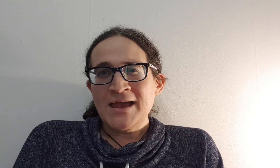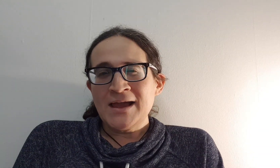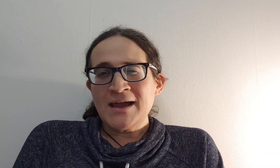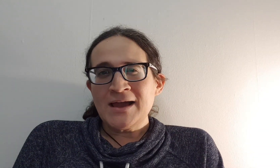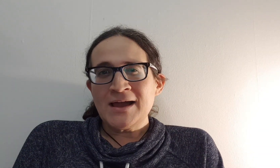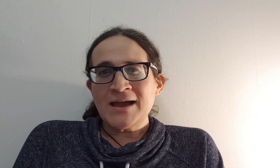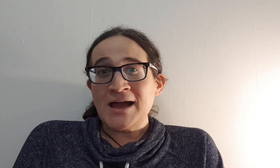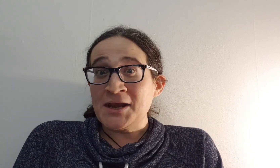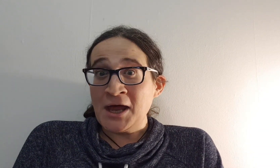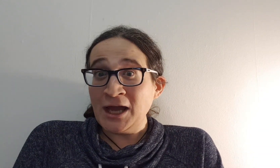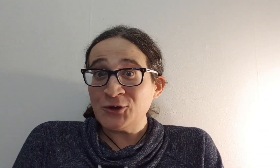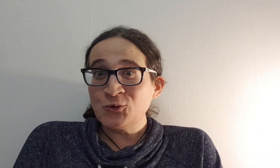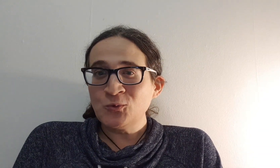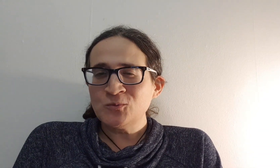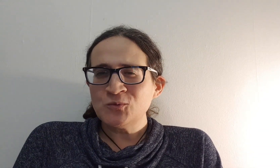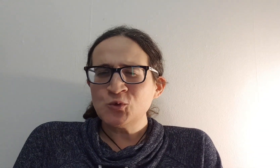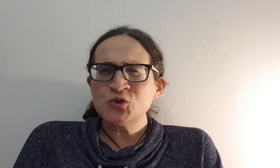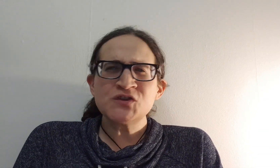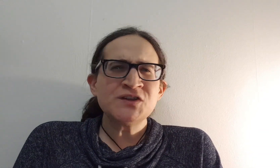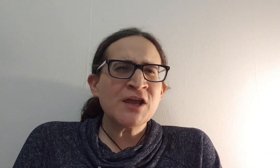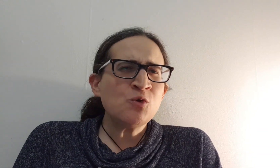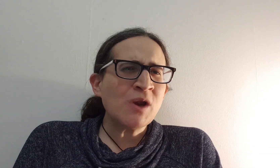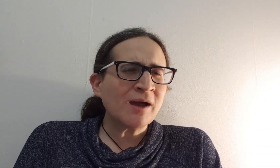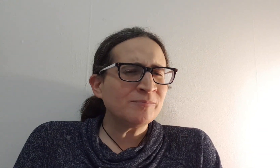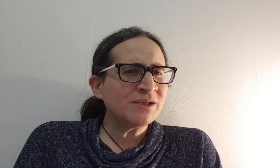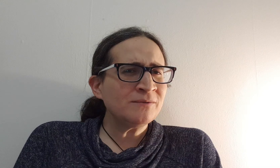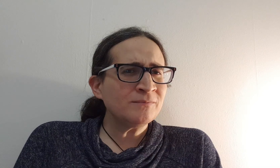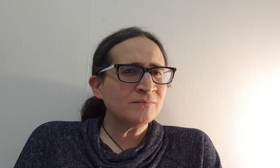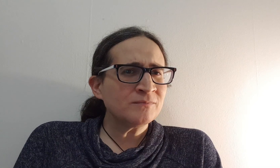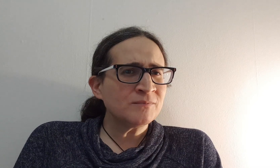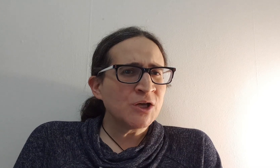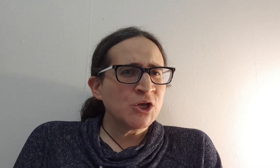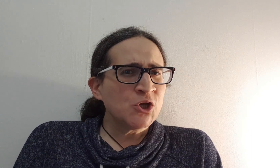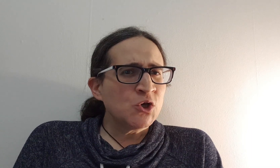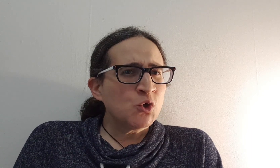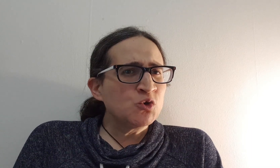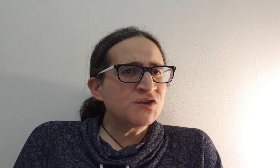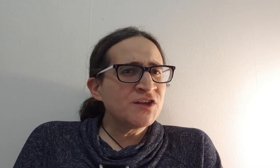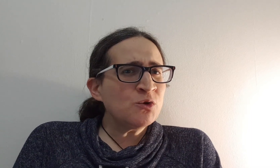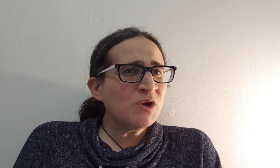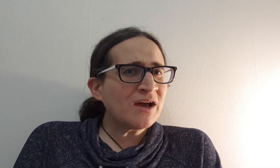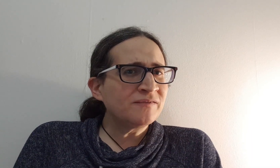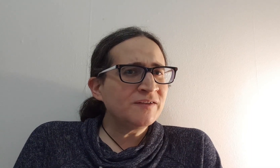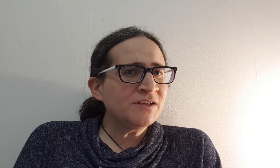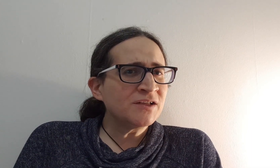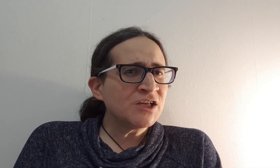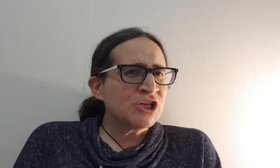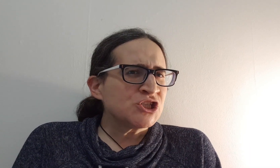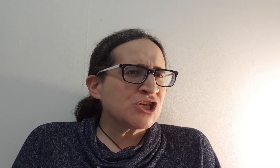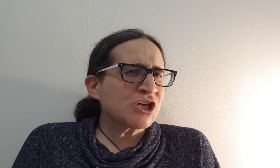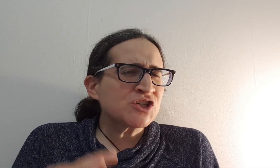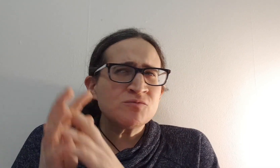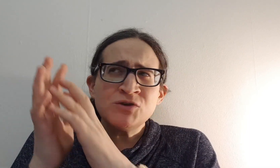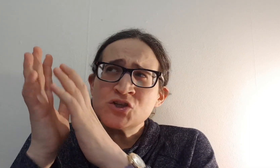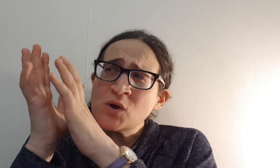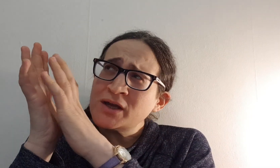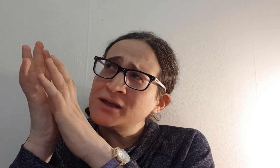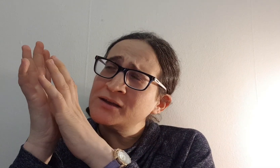אנחנו הותננו להאמין הותננו להבין שכשמישהו אחר